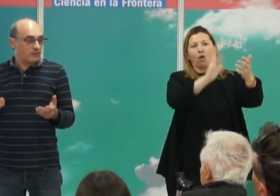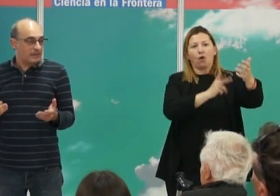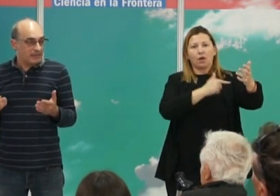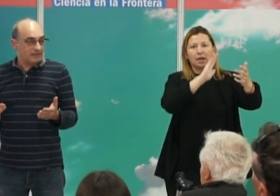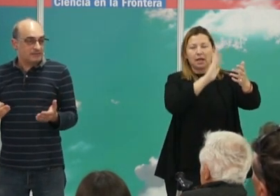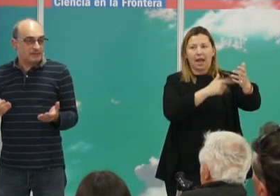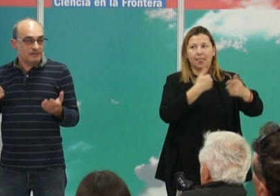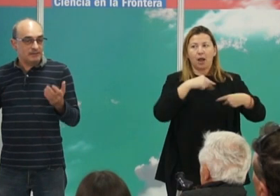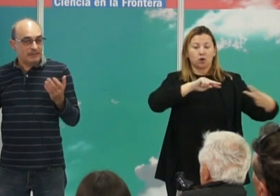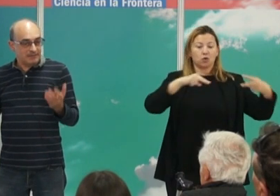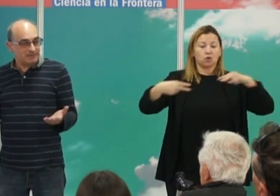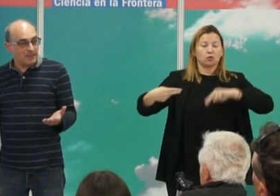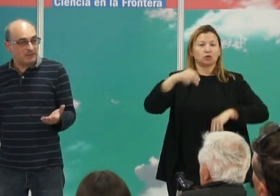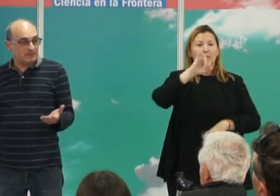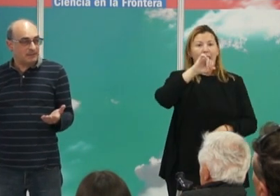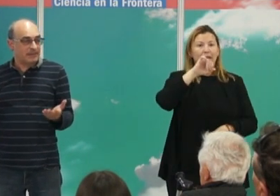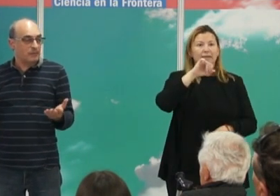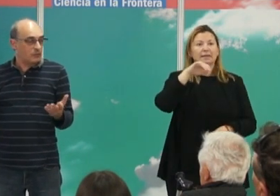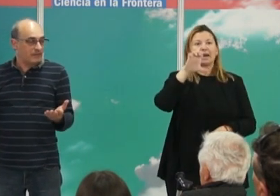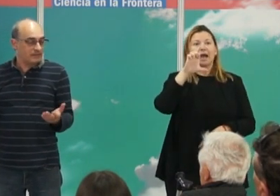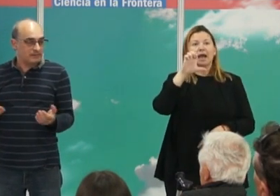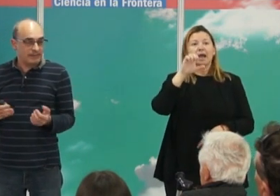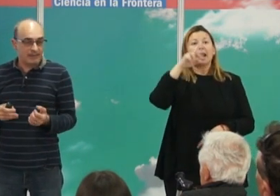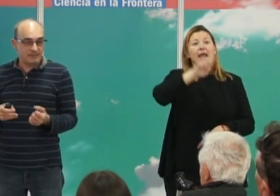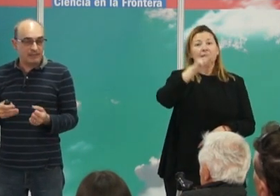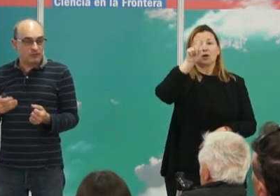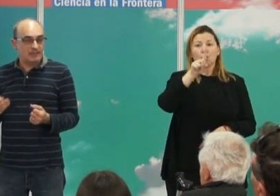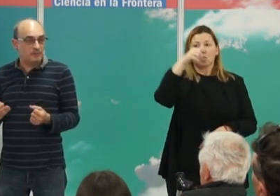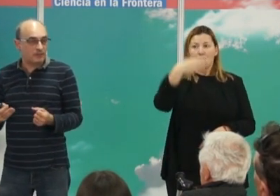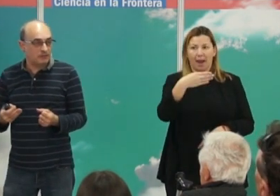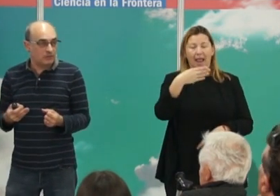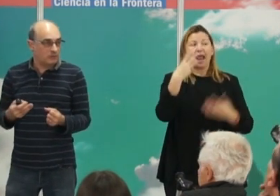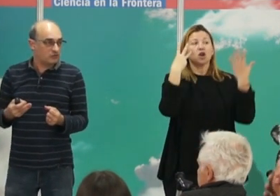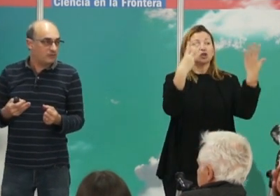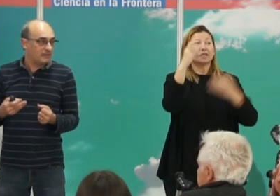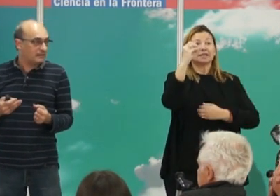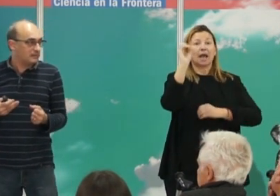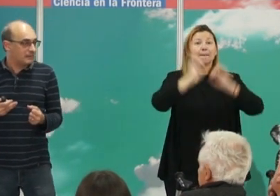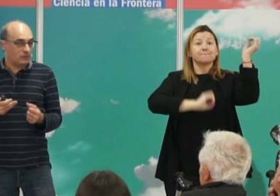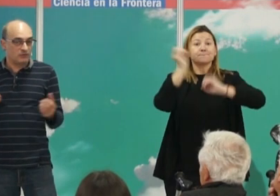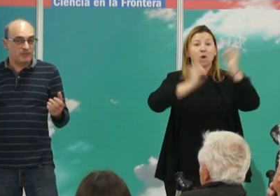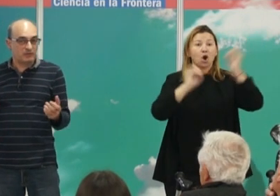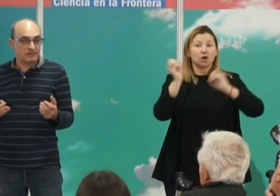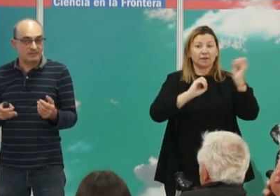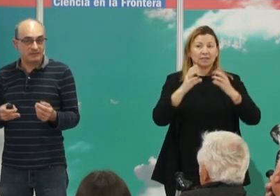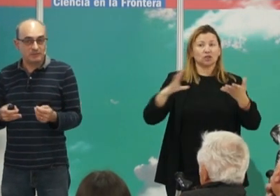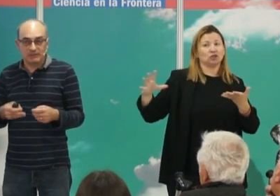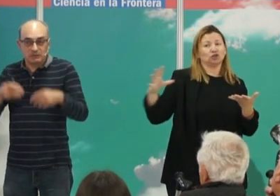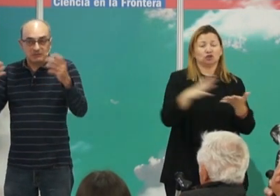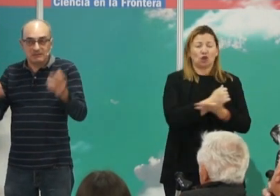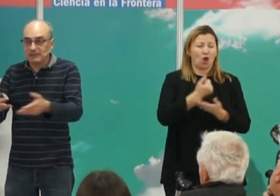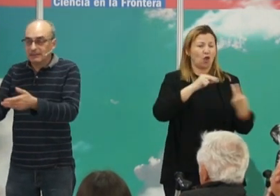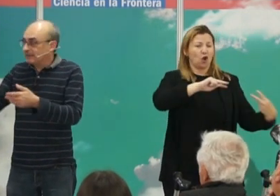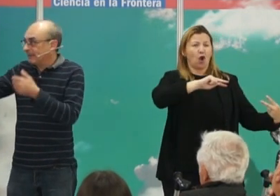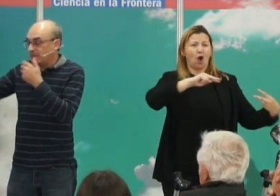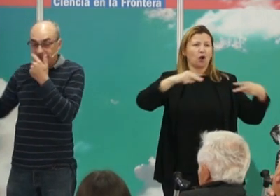cromosoma I de las estepas, el R1B, llega a ser el 80% del cromosoma A de todos los varones. Por